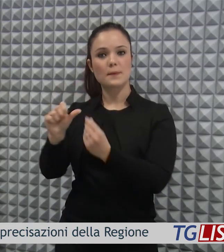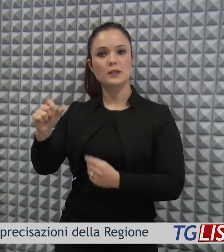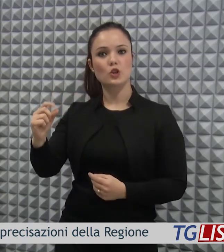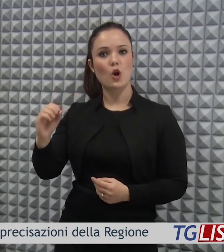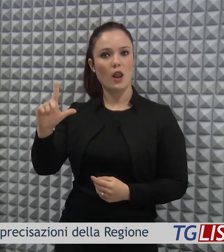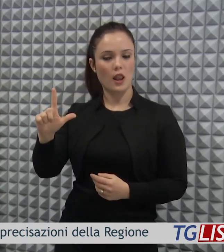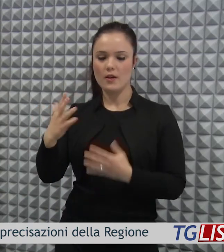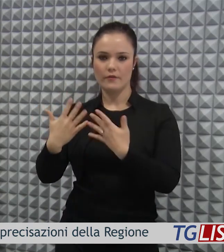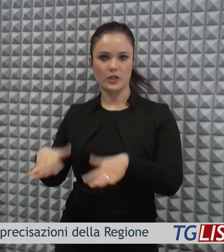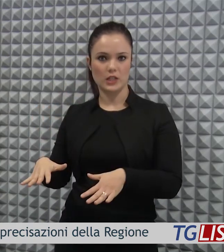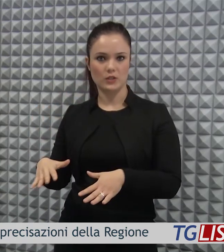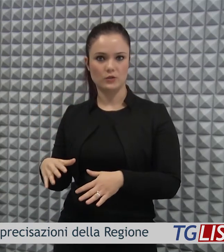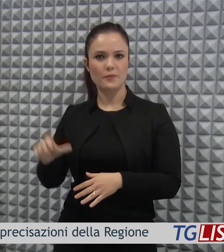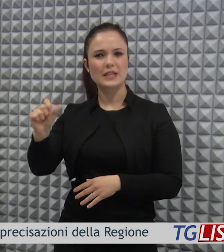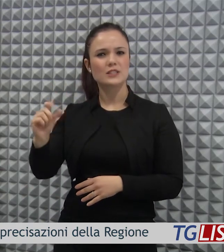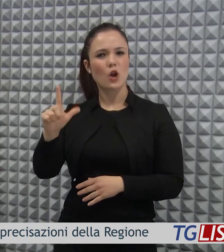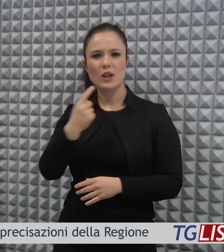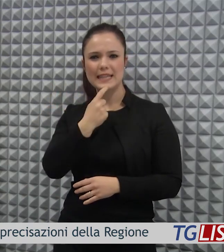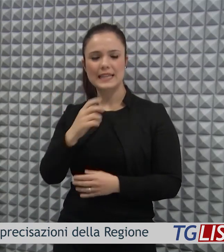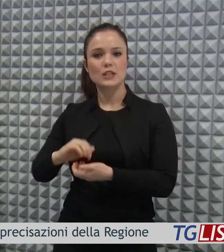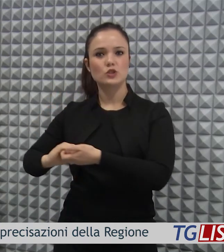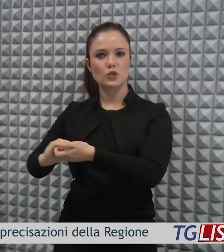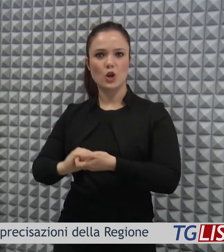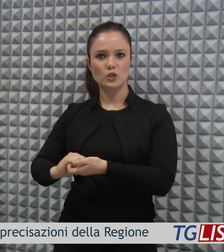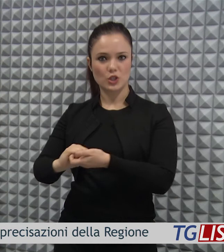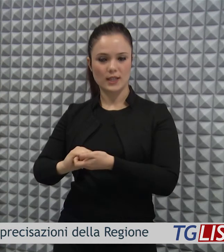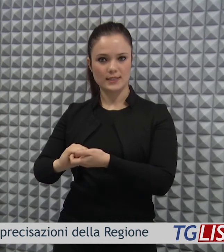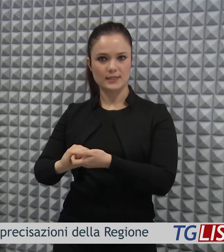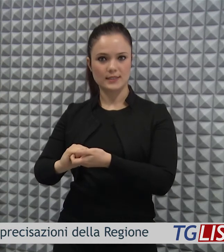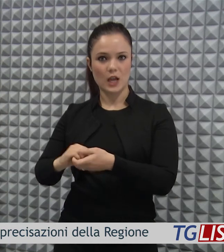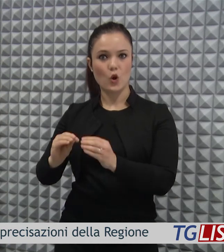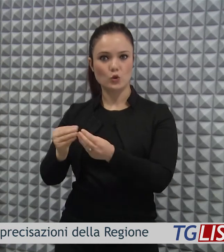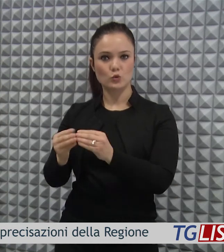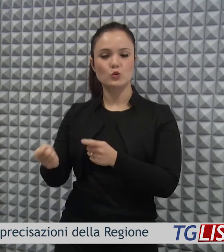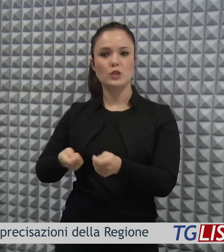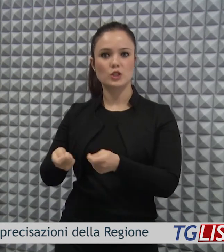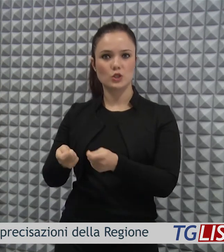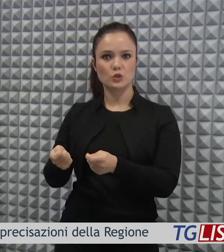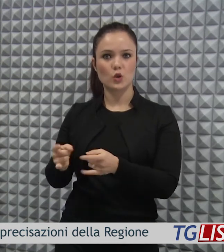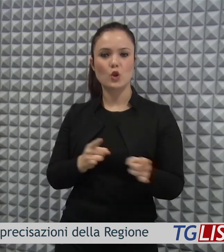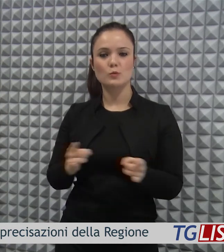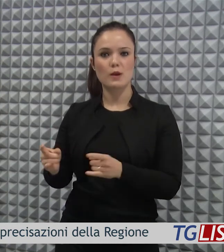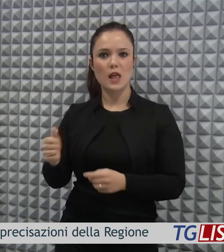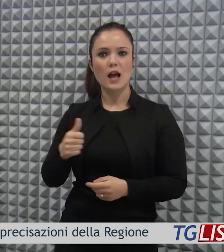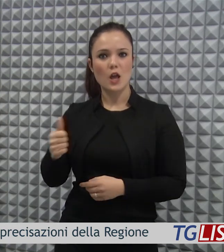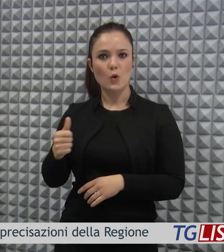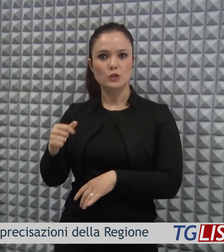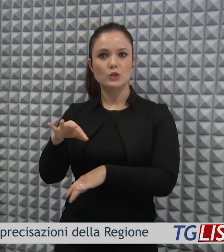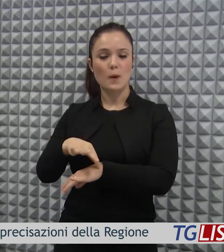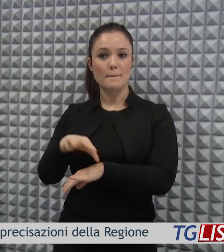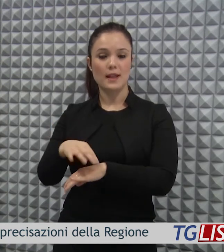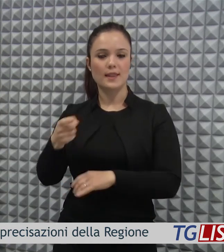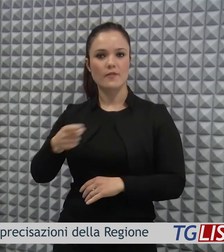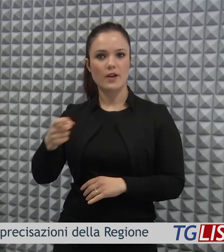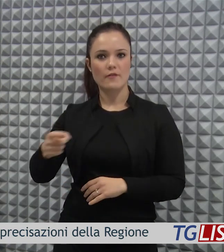la SOL, Società Concessionaria della Costruzione e Gestione dell'Ospedale